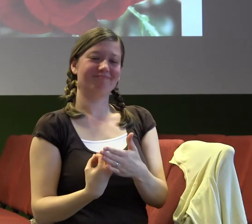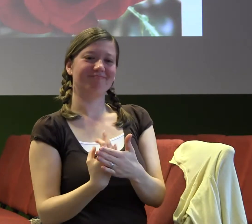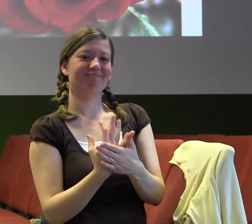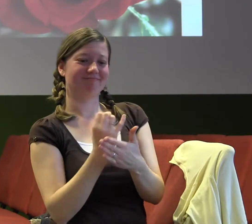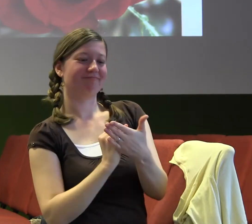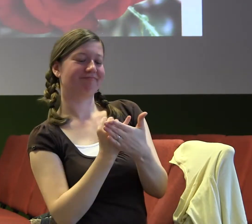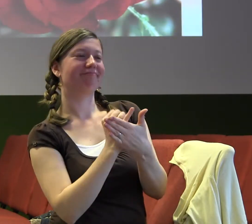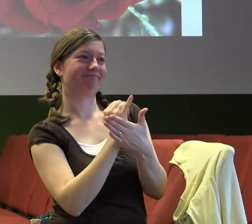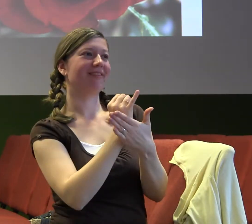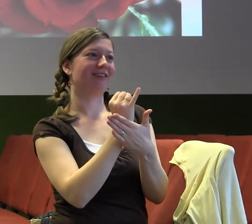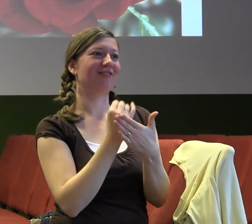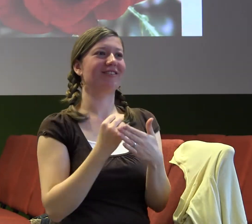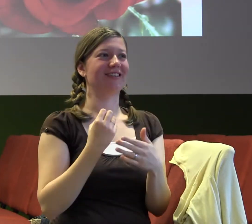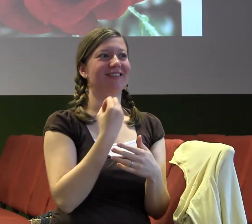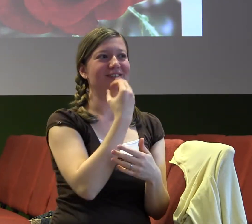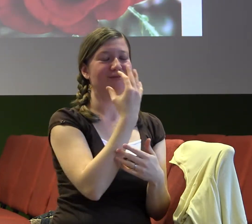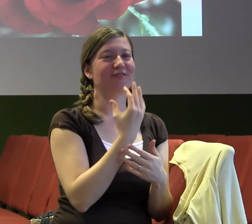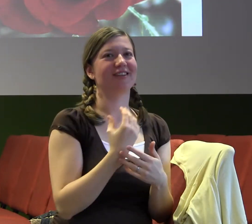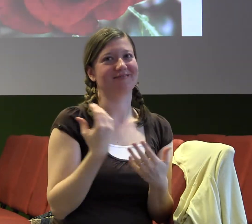než lidi okolo nás, kteří Boha nemají.